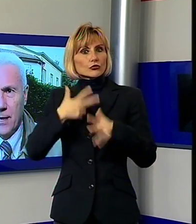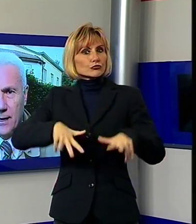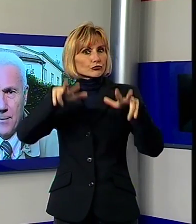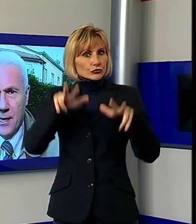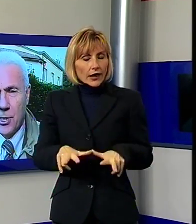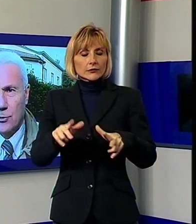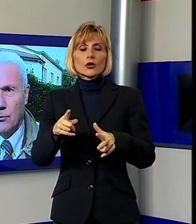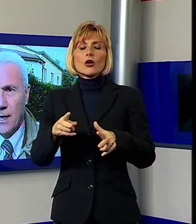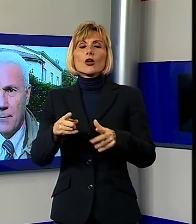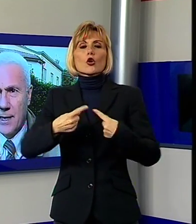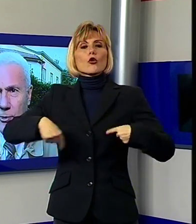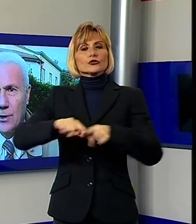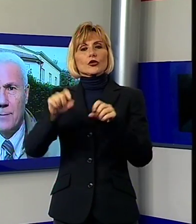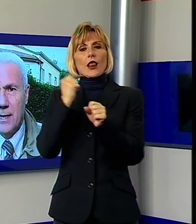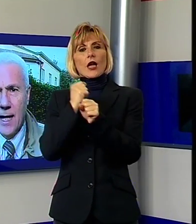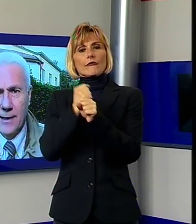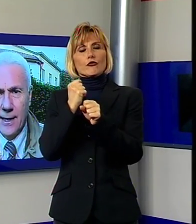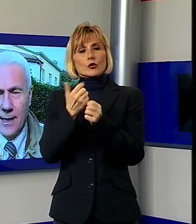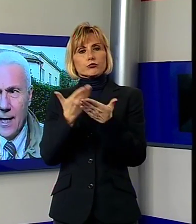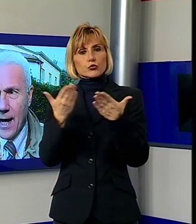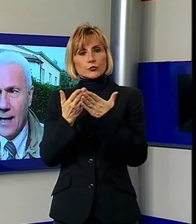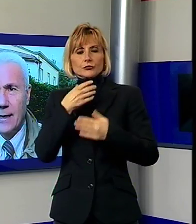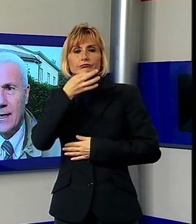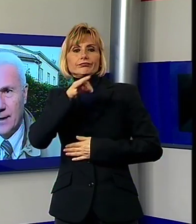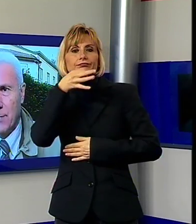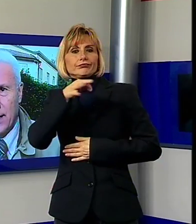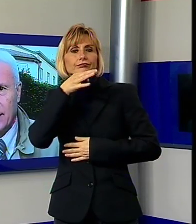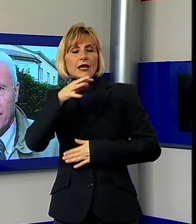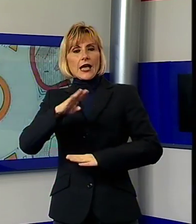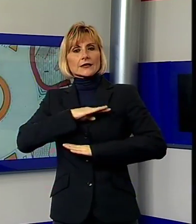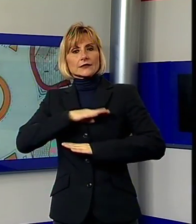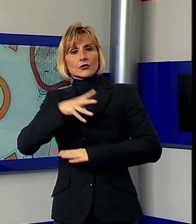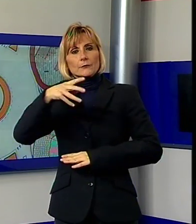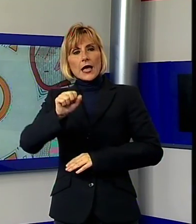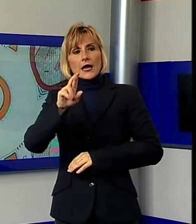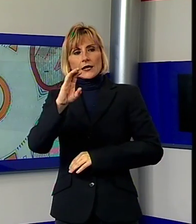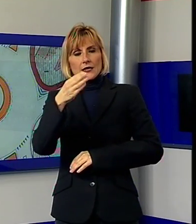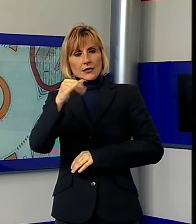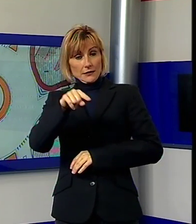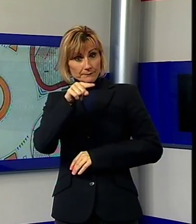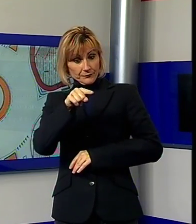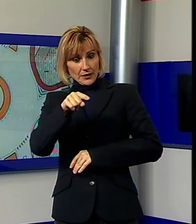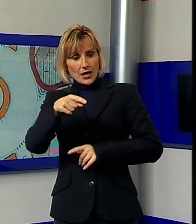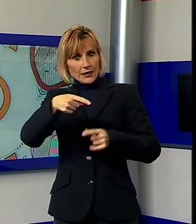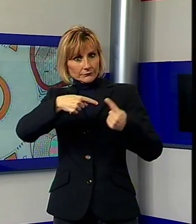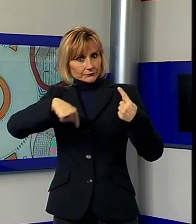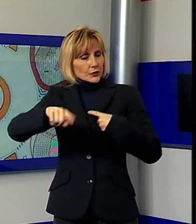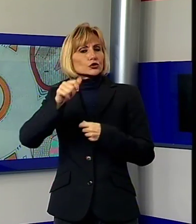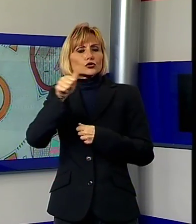Commissione Lavori Pubblici dall'assessore Celestino Marchini. Rispetto a questo disegno è prevista solo una modifica sul tratto di strada che